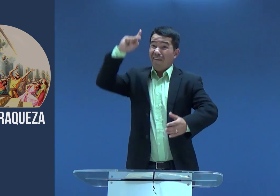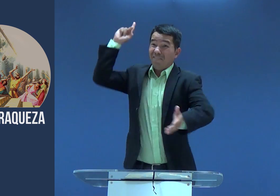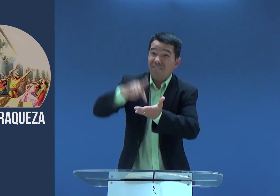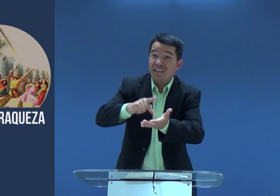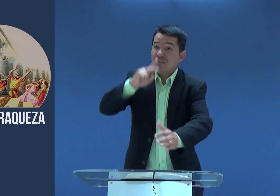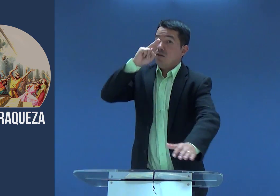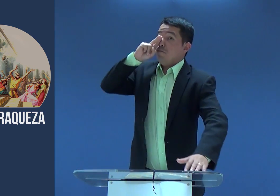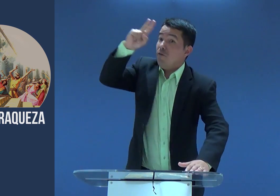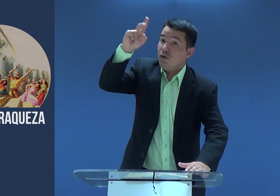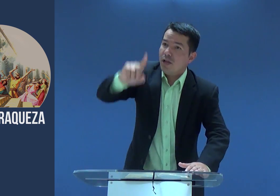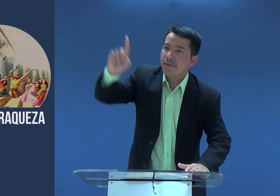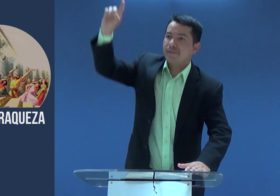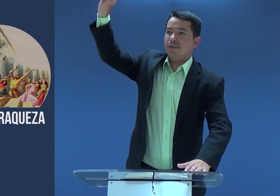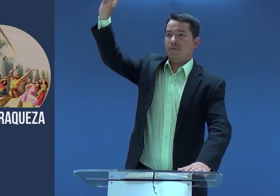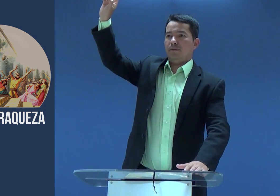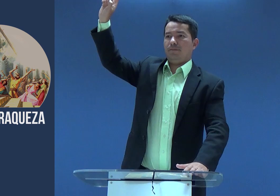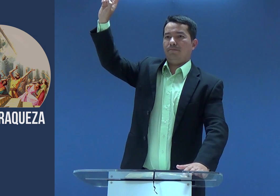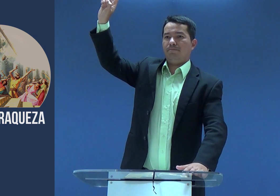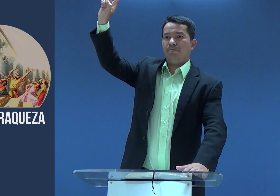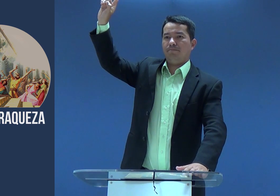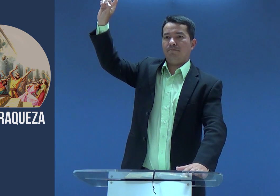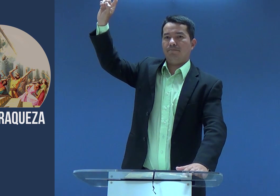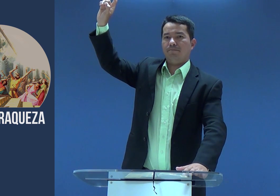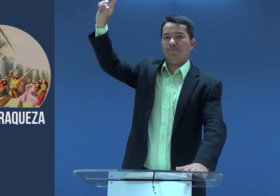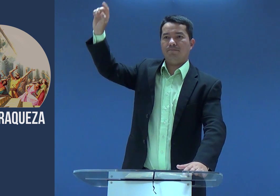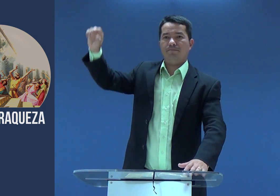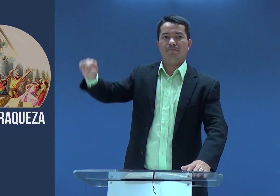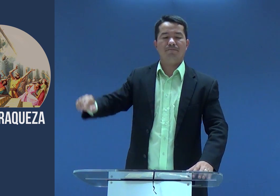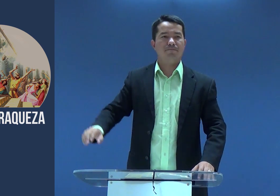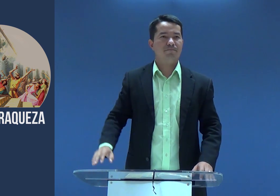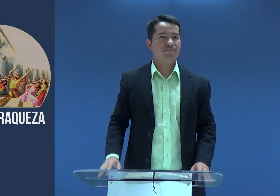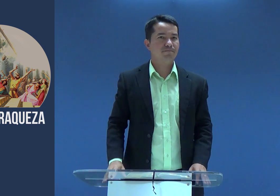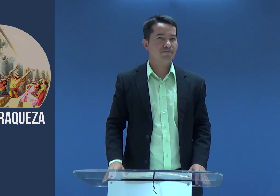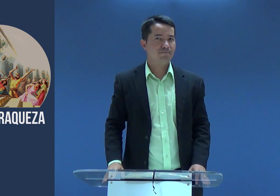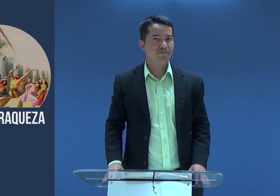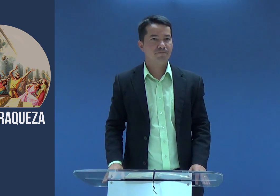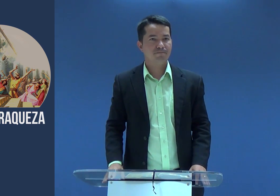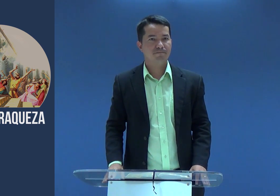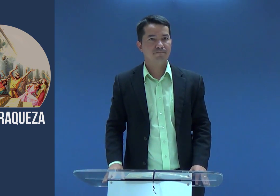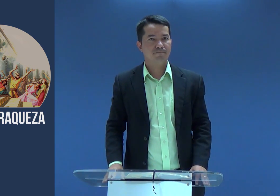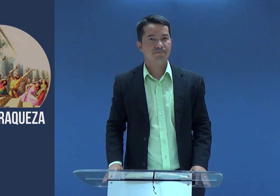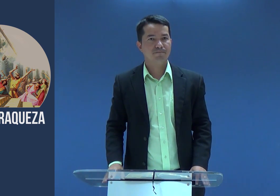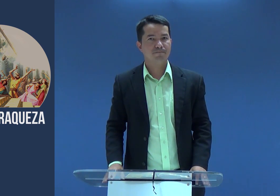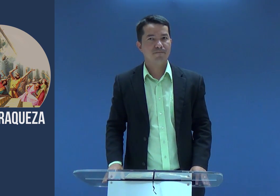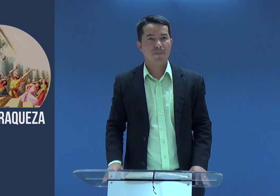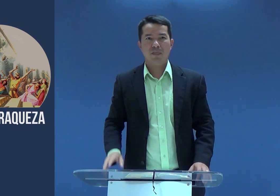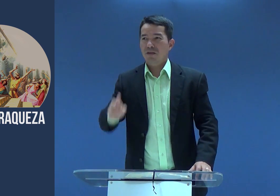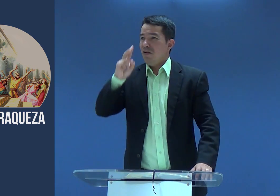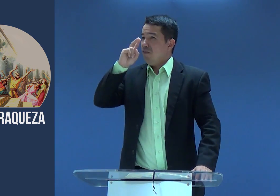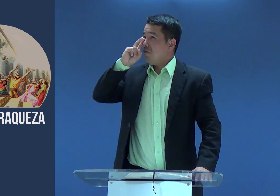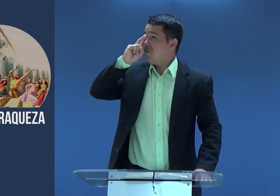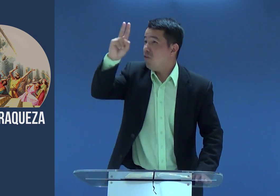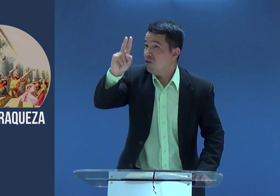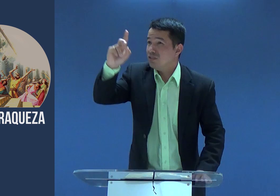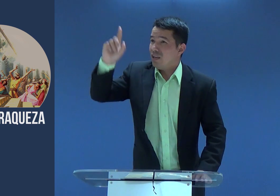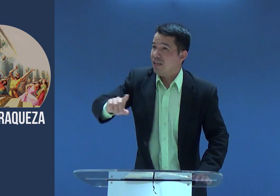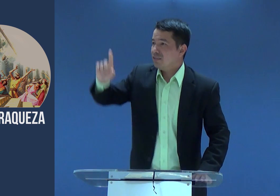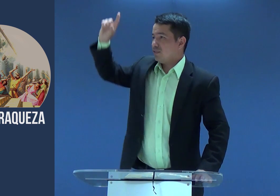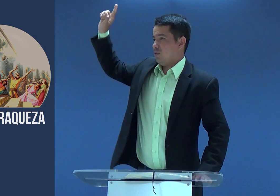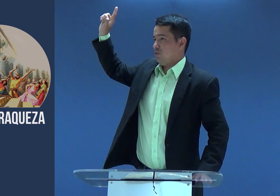porque se você for daquela maneira, você vai descobrir só no final da sua vida que a sua força é Deus, só no final da sua vida, que a sua